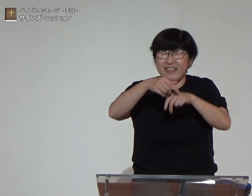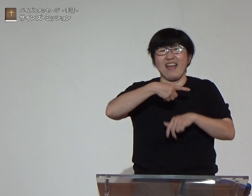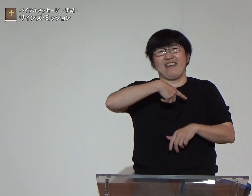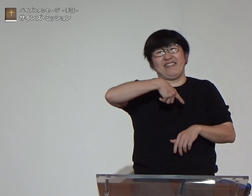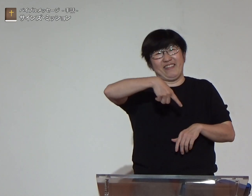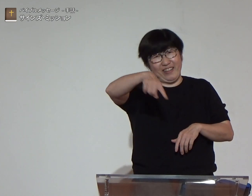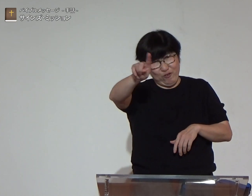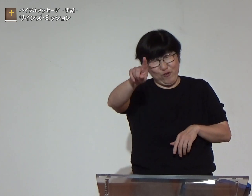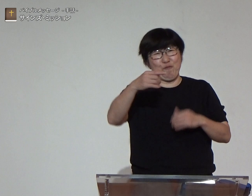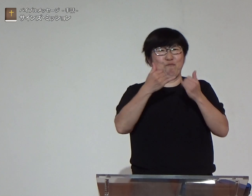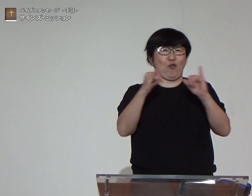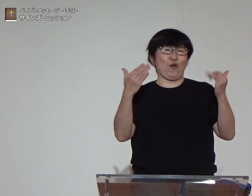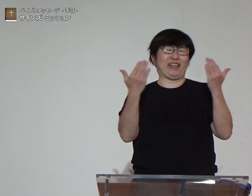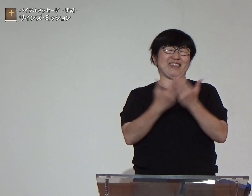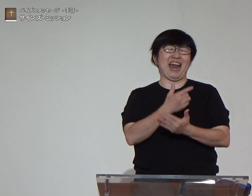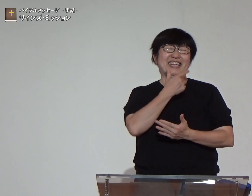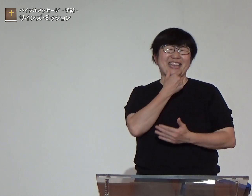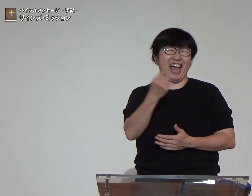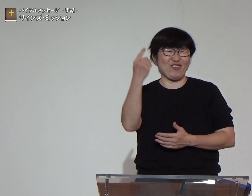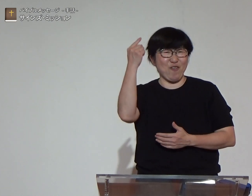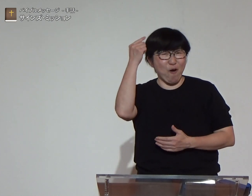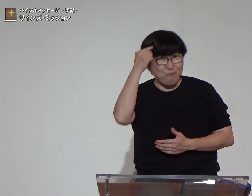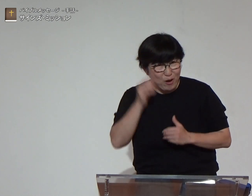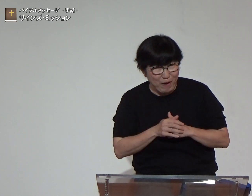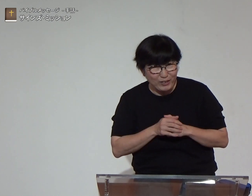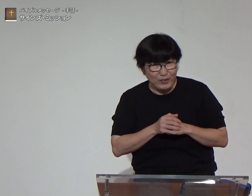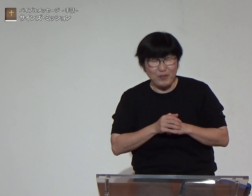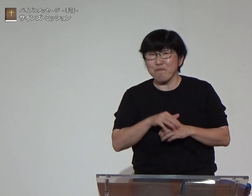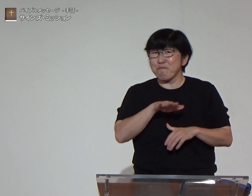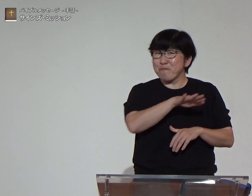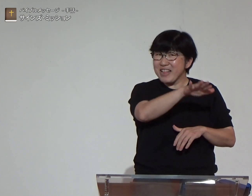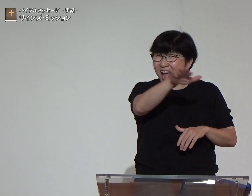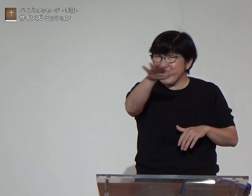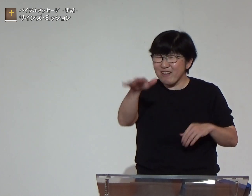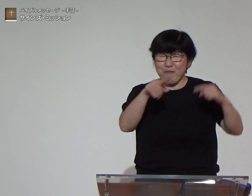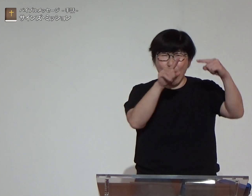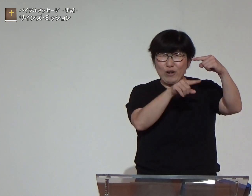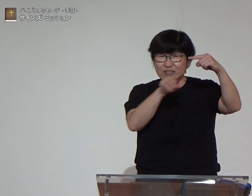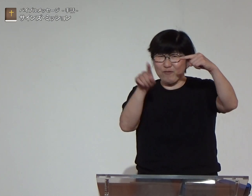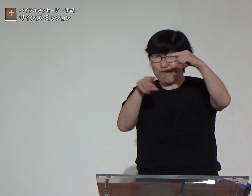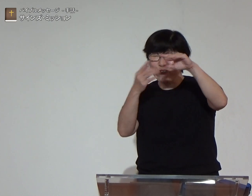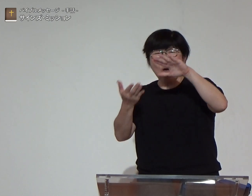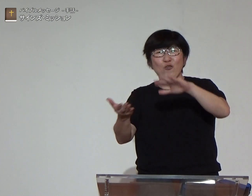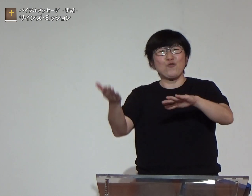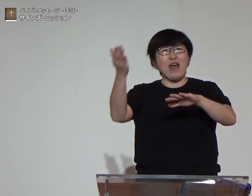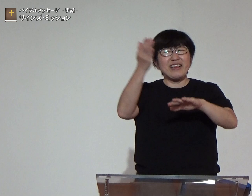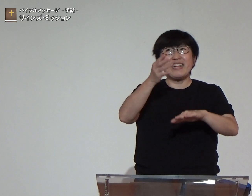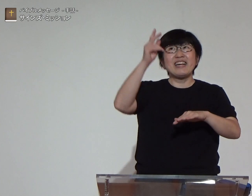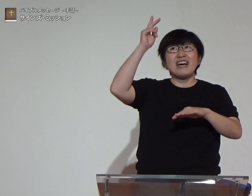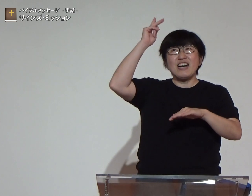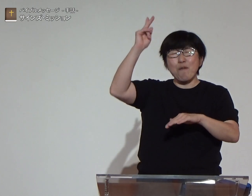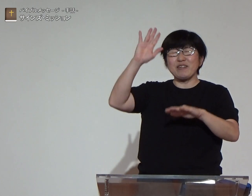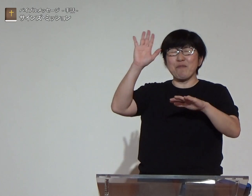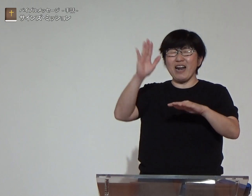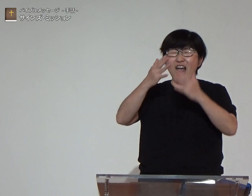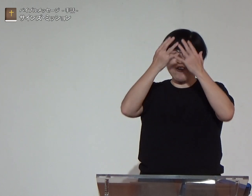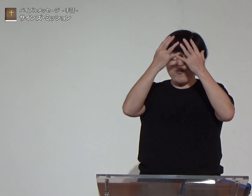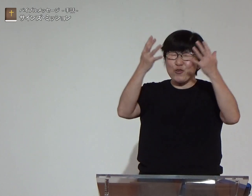導かれて歩んでいくものとなりたいと思います皆様一人一人の上に